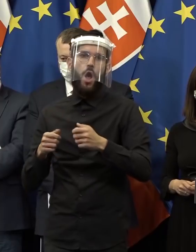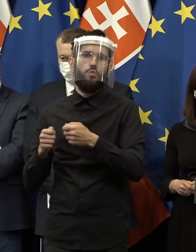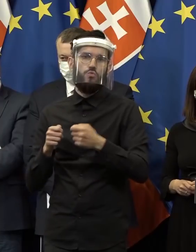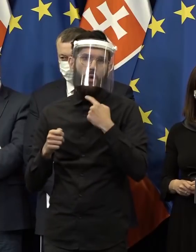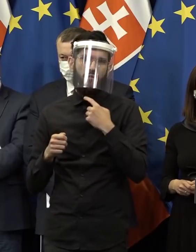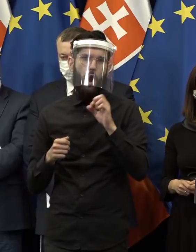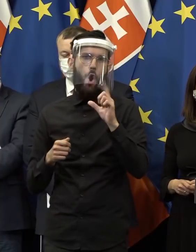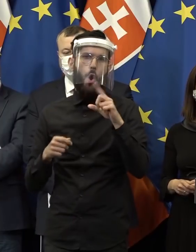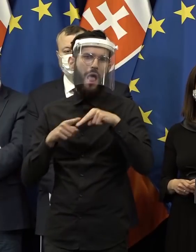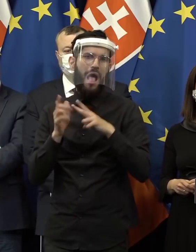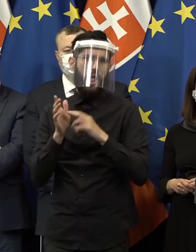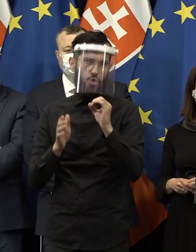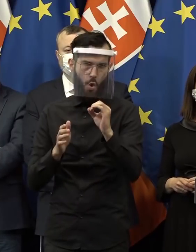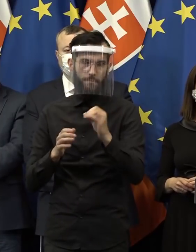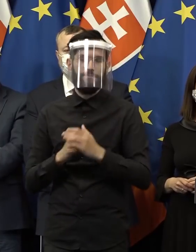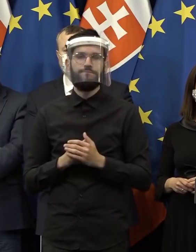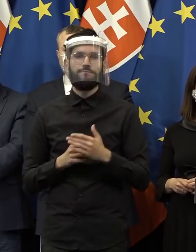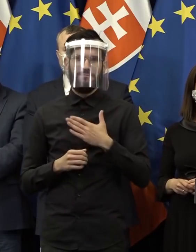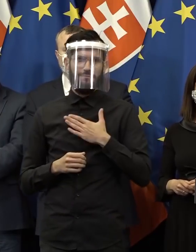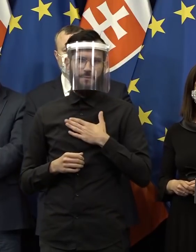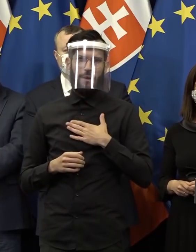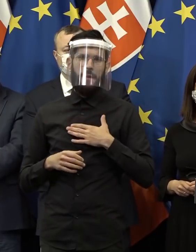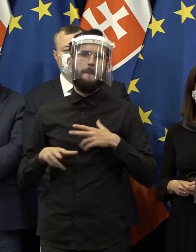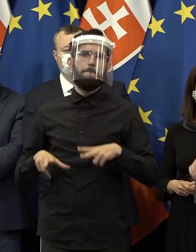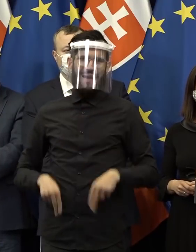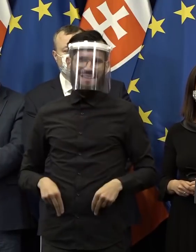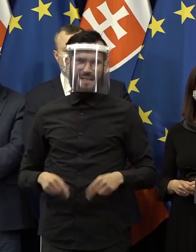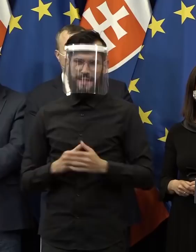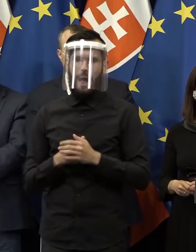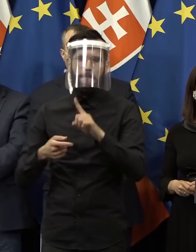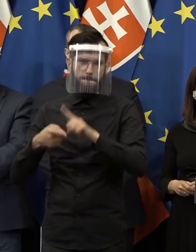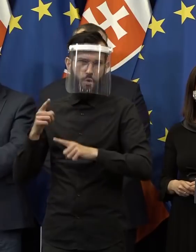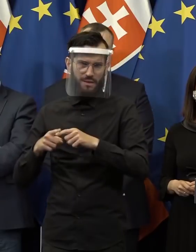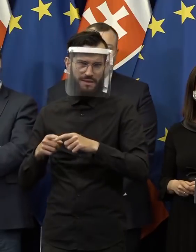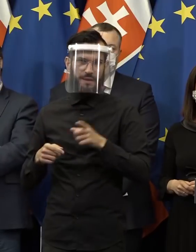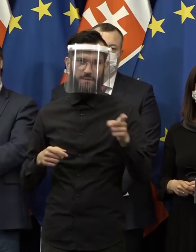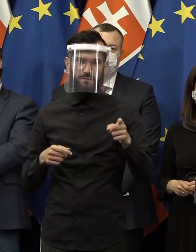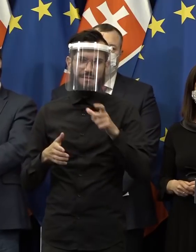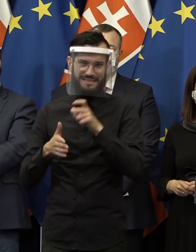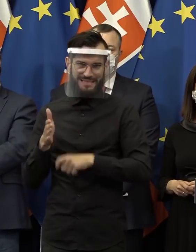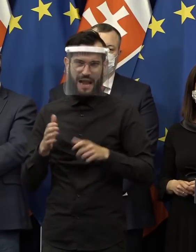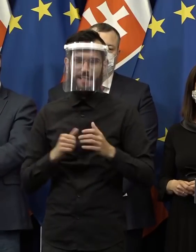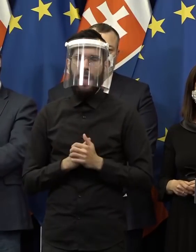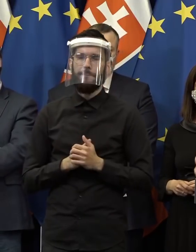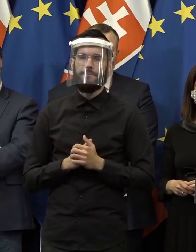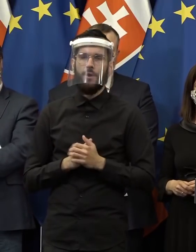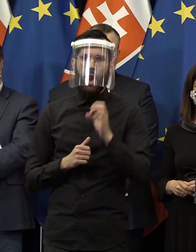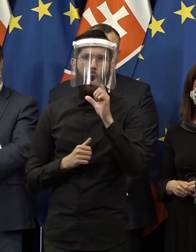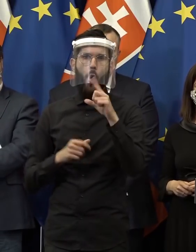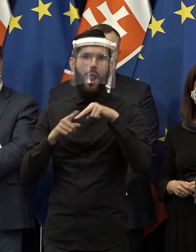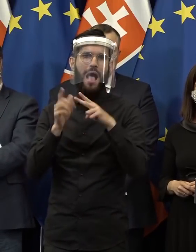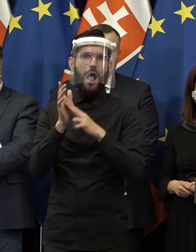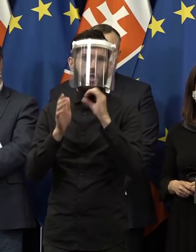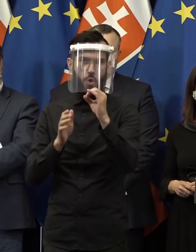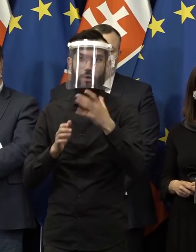vystupoval ako premiér tejto vlády, ale za naše ako predseda politického hnutia a obyčajní ľudia nezávislé osobnosti, chcem